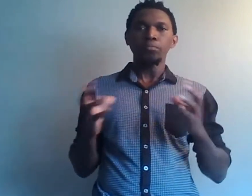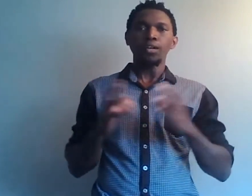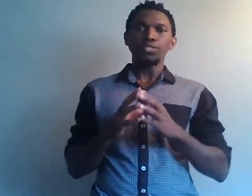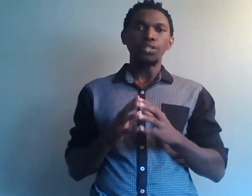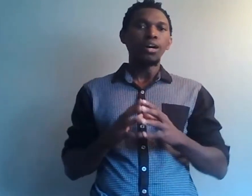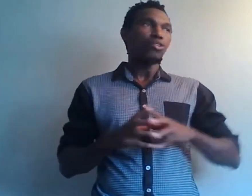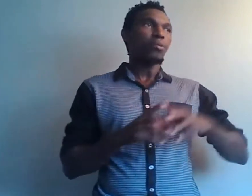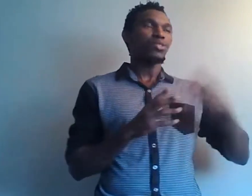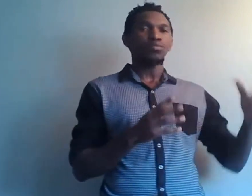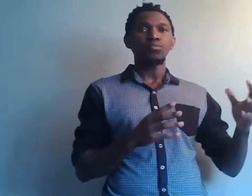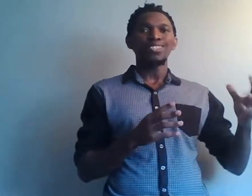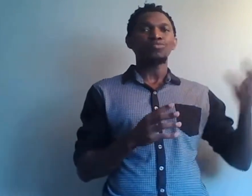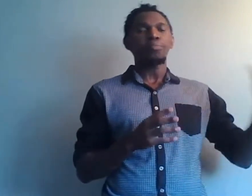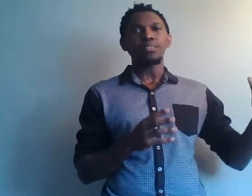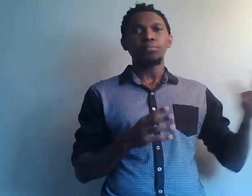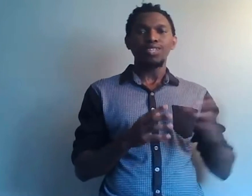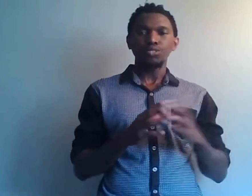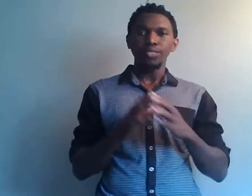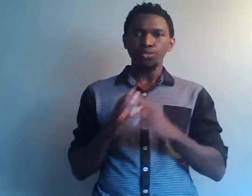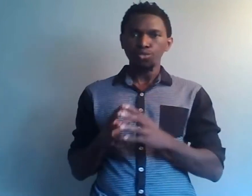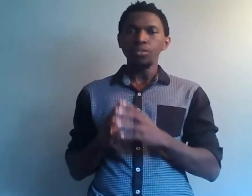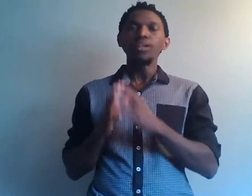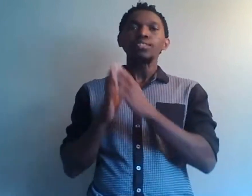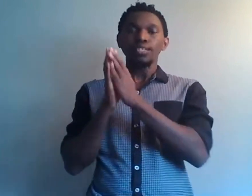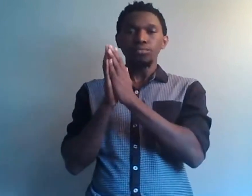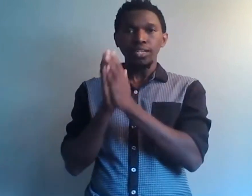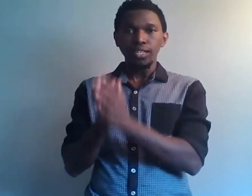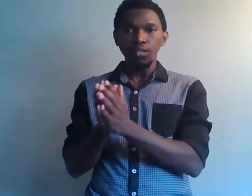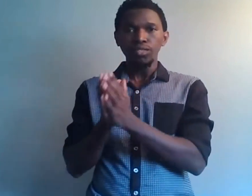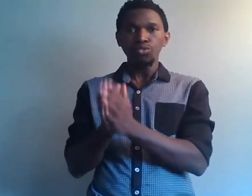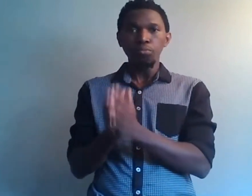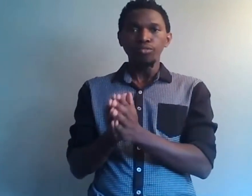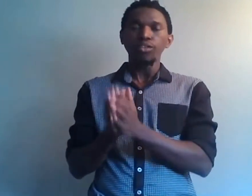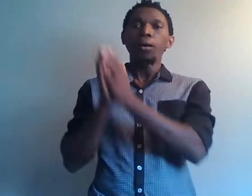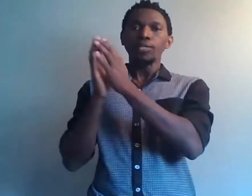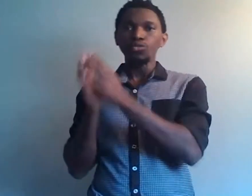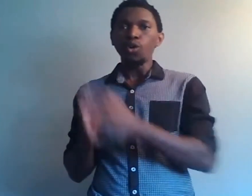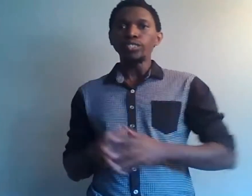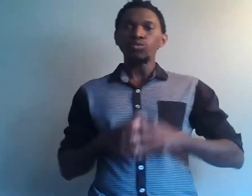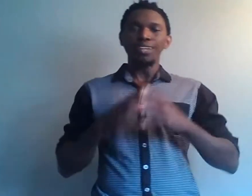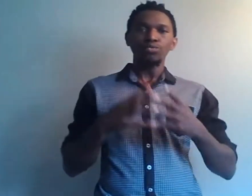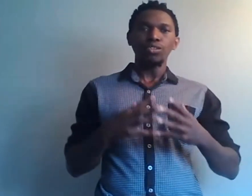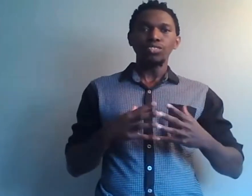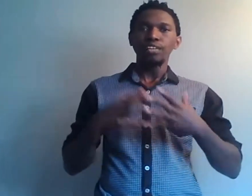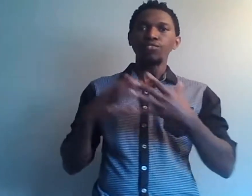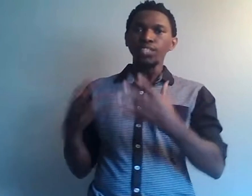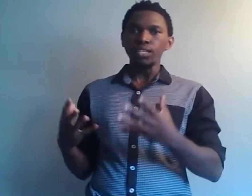pour l'argent, non, le lendemain me disait, je ne veux pas ça pour l'argent, mais c'est justement, c'est l'exemple à quel on est toujours pauvre. Parce qu'on a toujours tendance à éviter